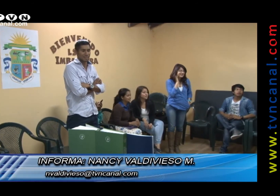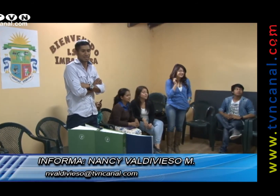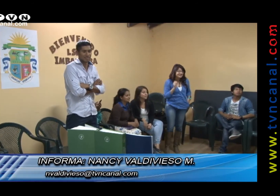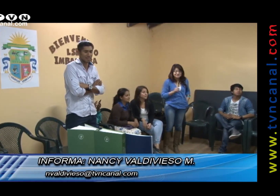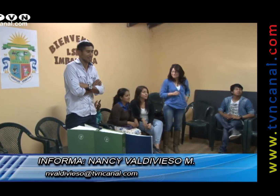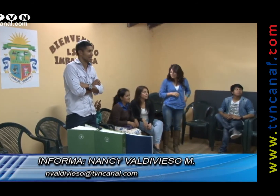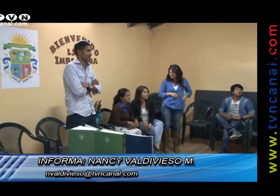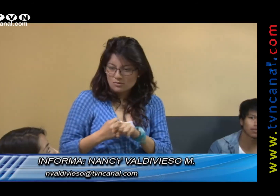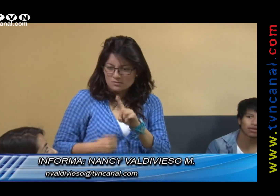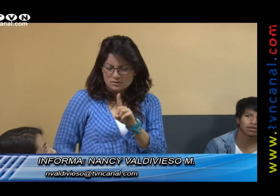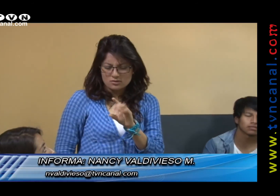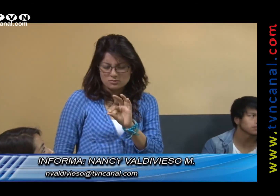Valdivieso, Prisma Informativo.